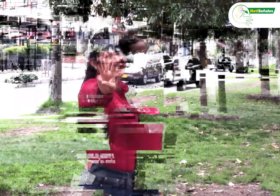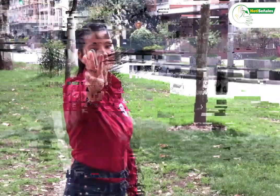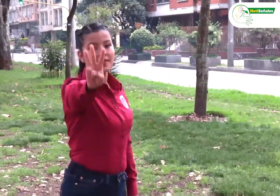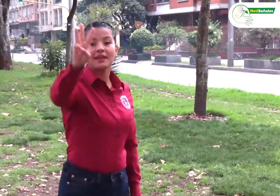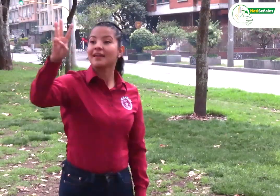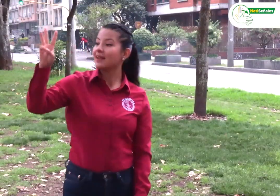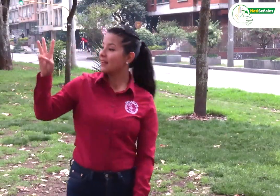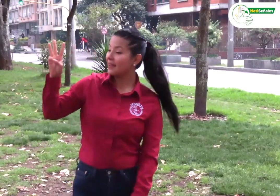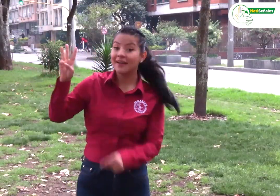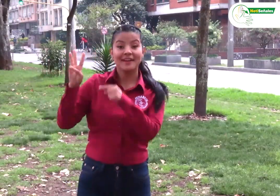Tercero,